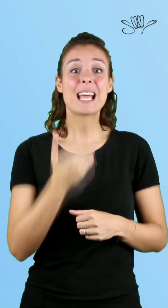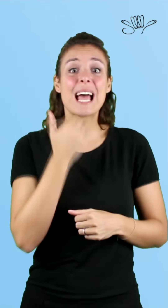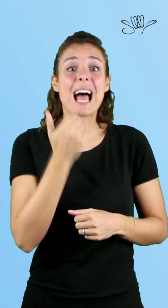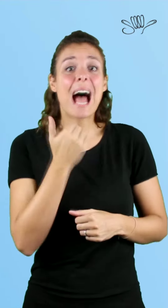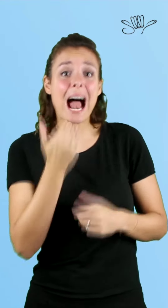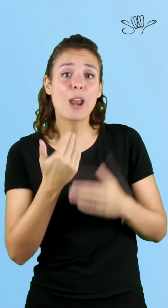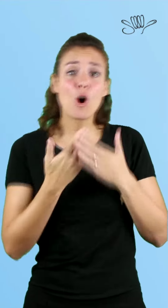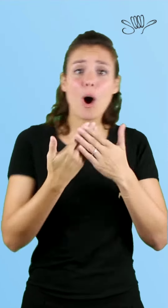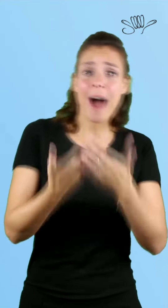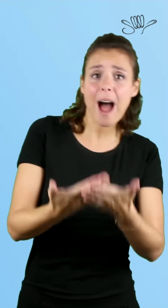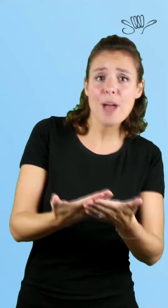¿Te ayudo?